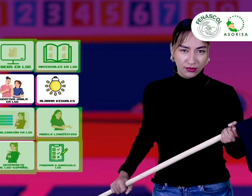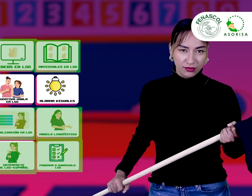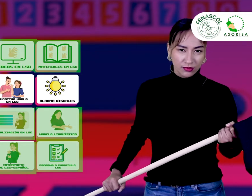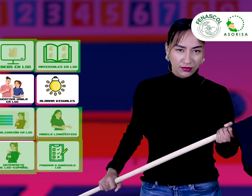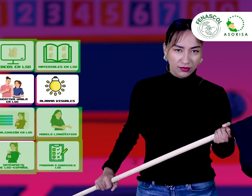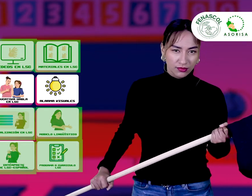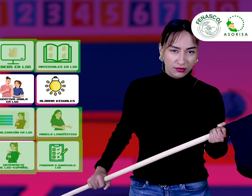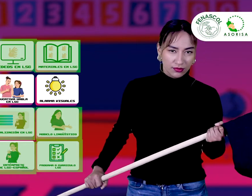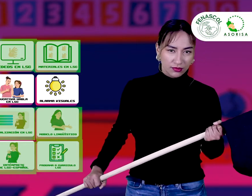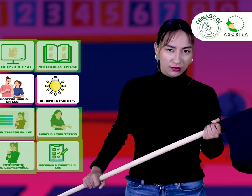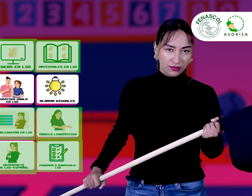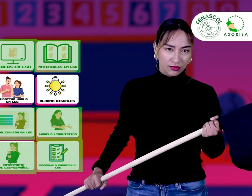Accesibilidad.